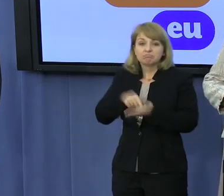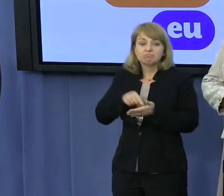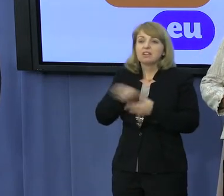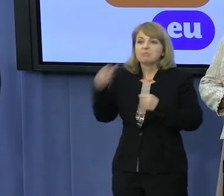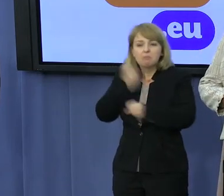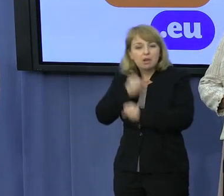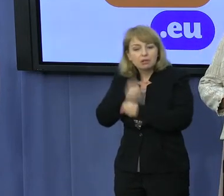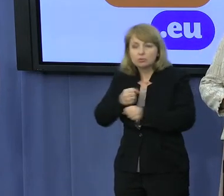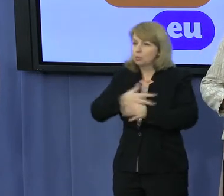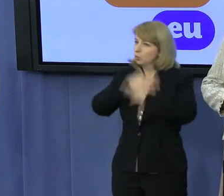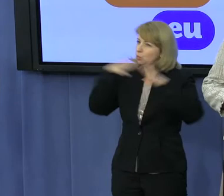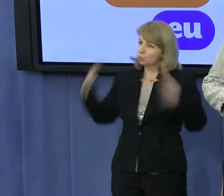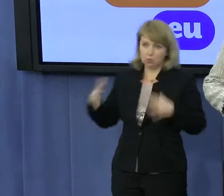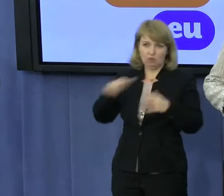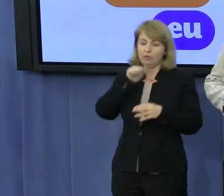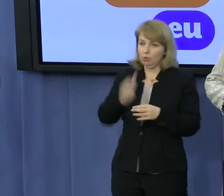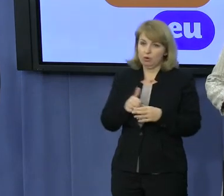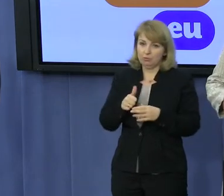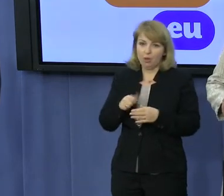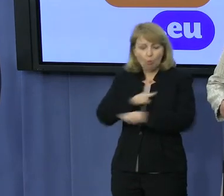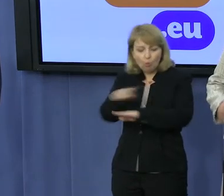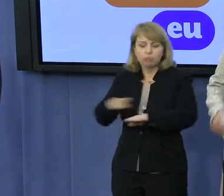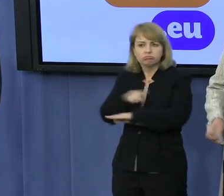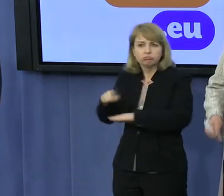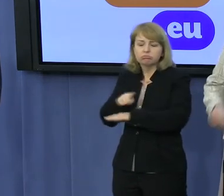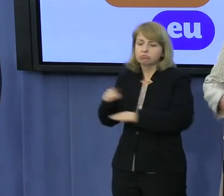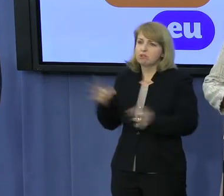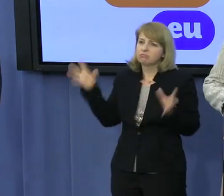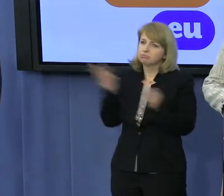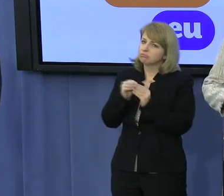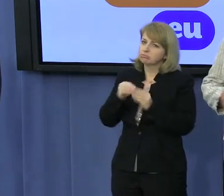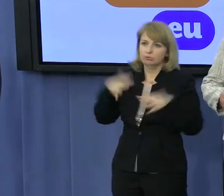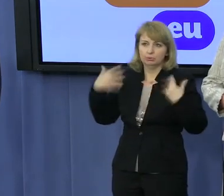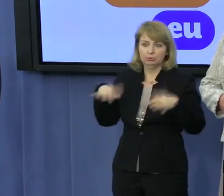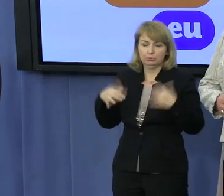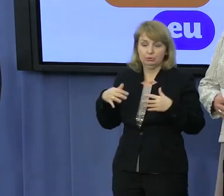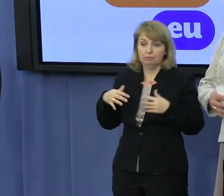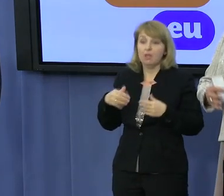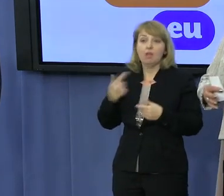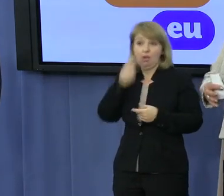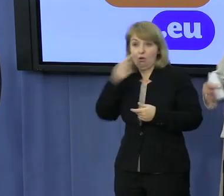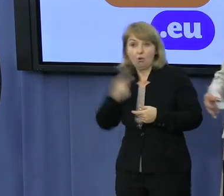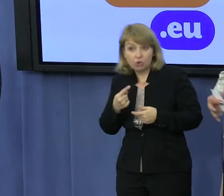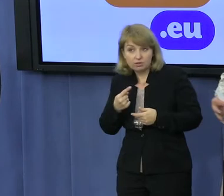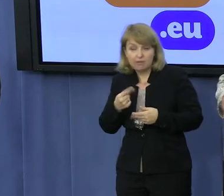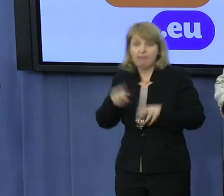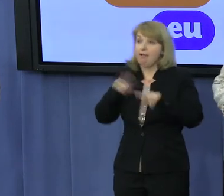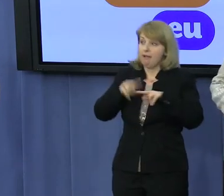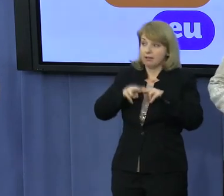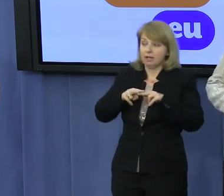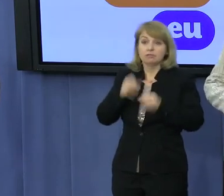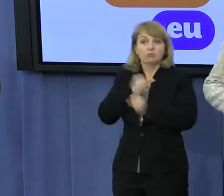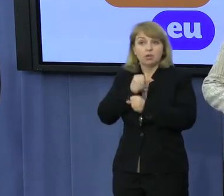zapracowanych narodów w Europie. To jest tak, że tylko Rosjanie i obecnie Grecy pracują dłużej niż